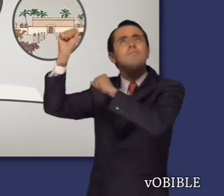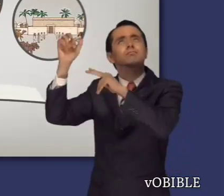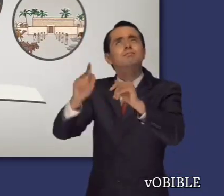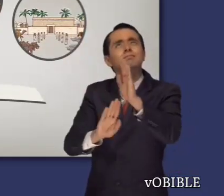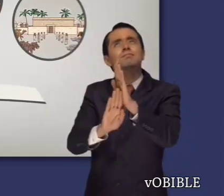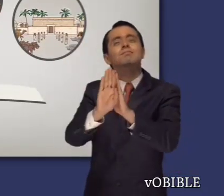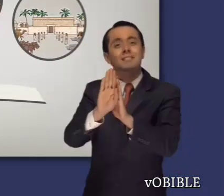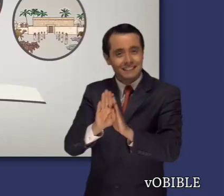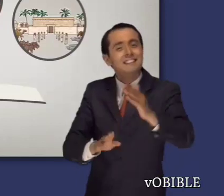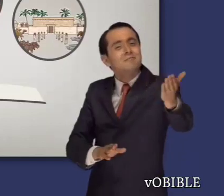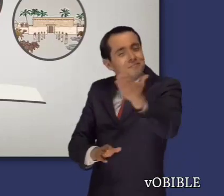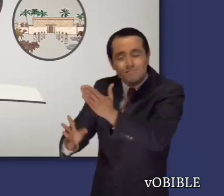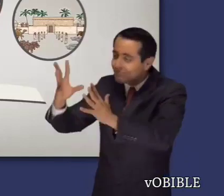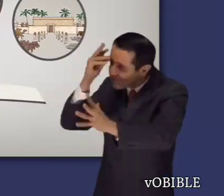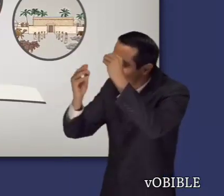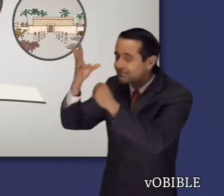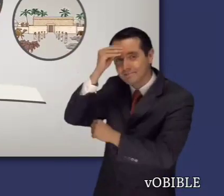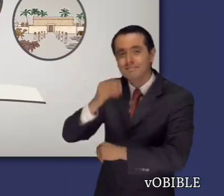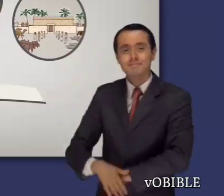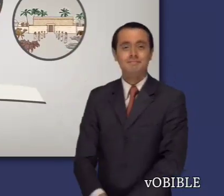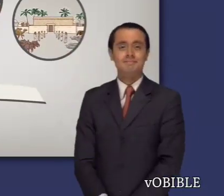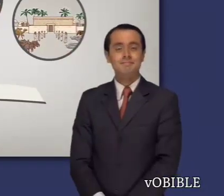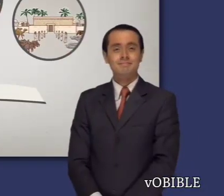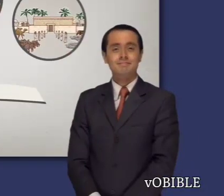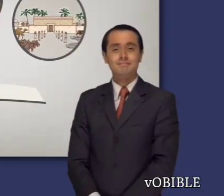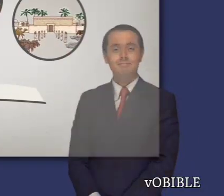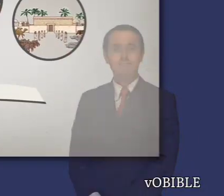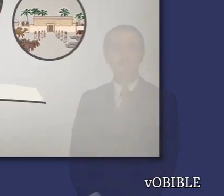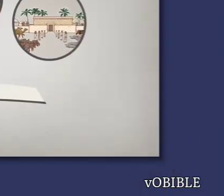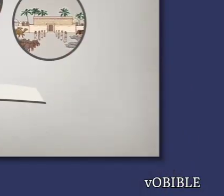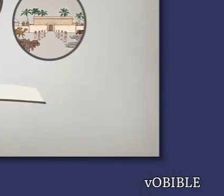nos muestra las recompensas que el reino dará en el futuro a los leales.